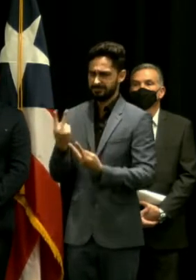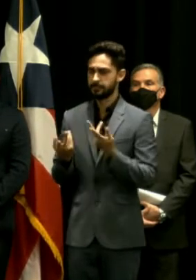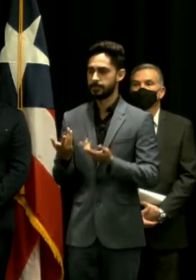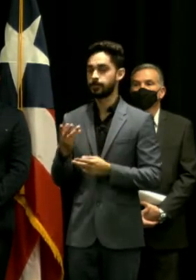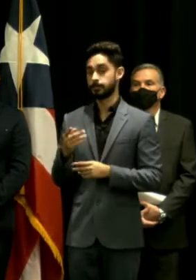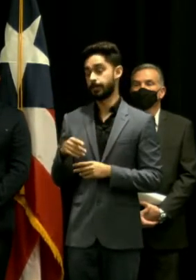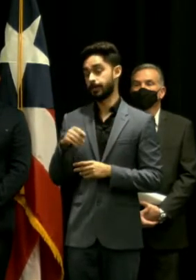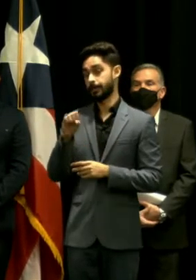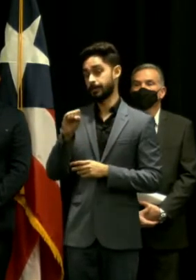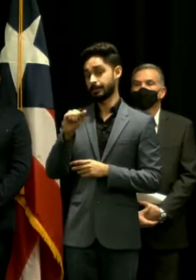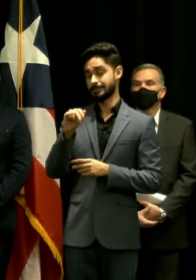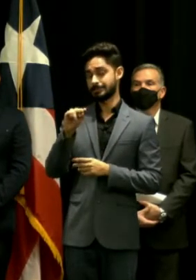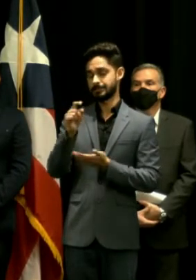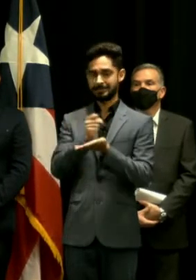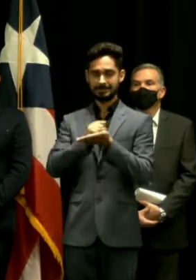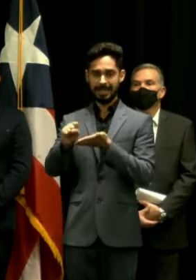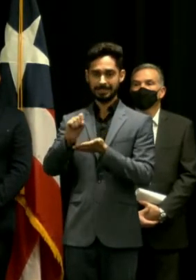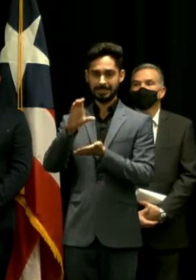de Santa Cruz